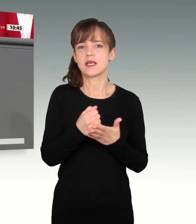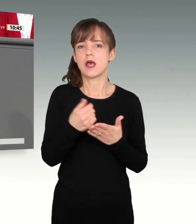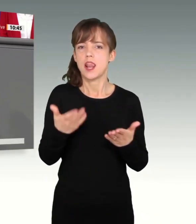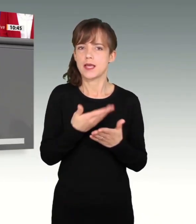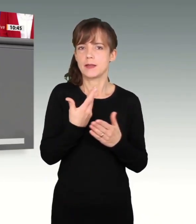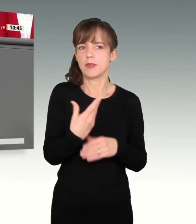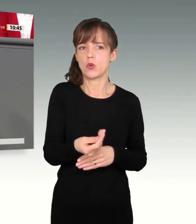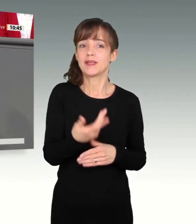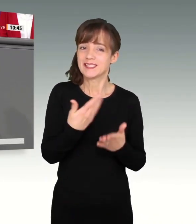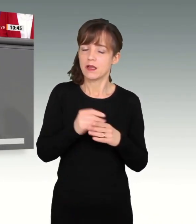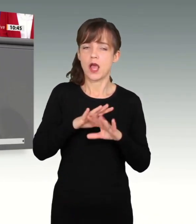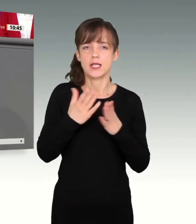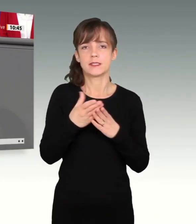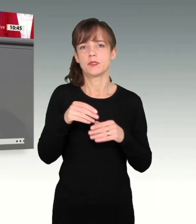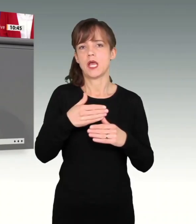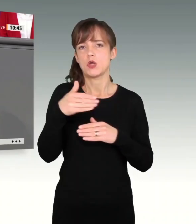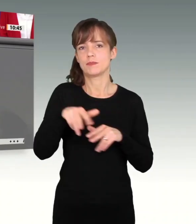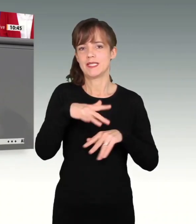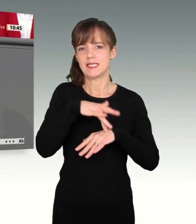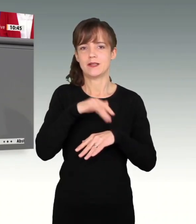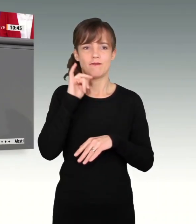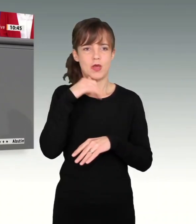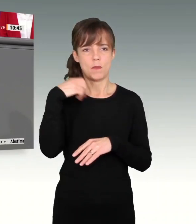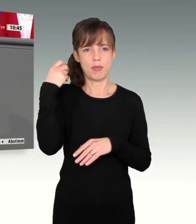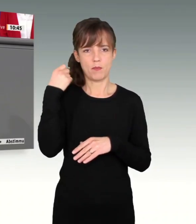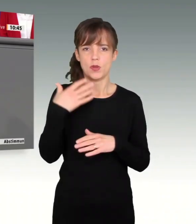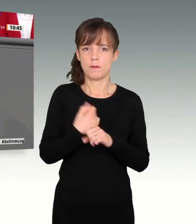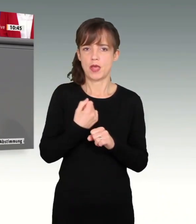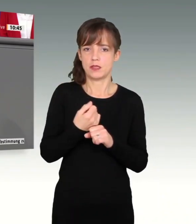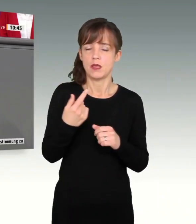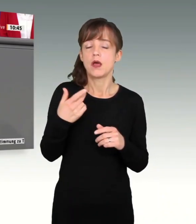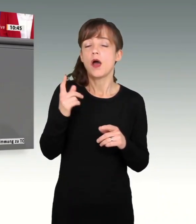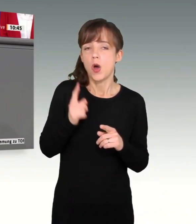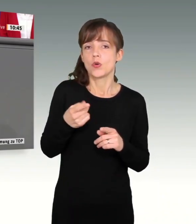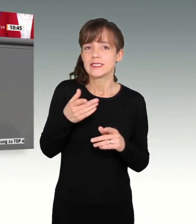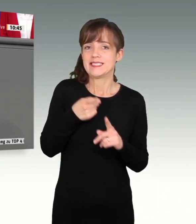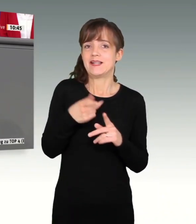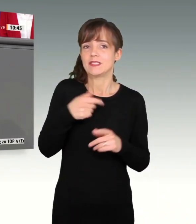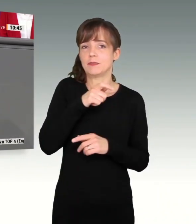Menschenrechte und auch um das Recht auf Religionsfreiheit weltweit zu stärken, liebe Kolleginnen und Kollegen.